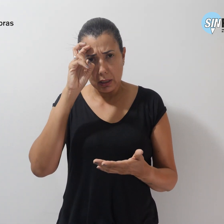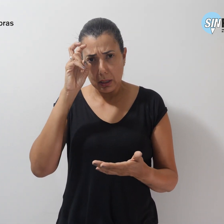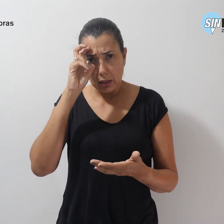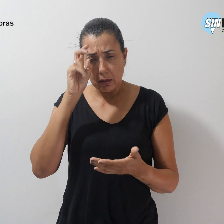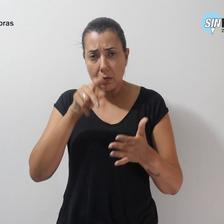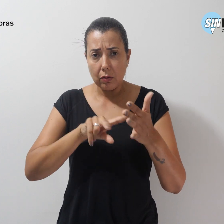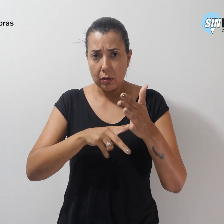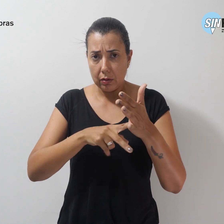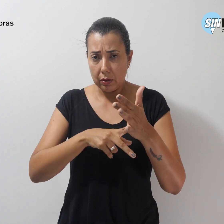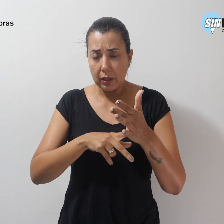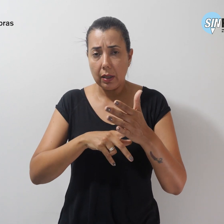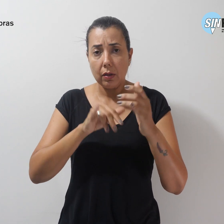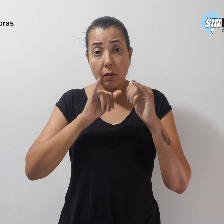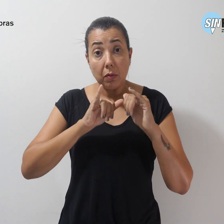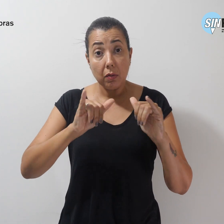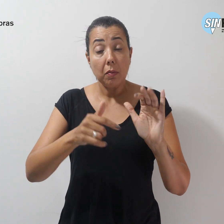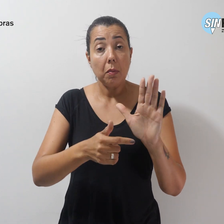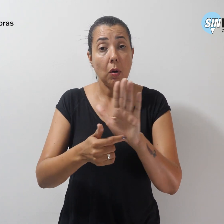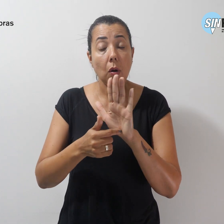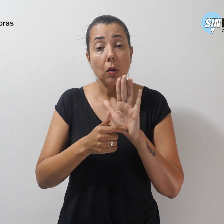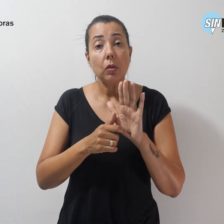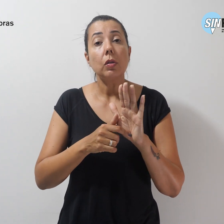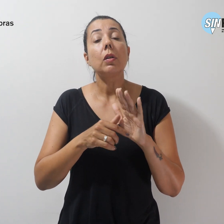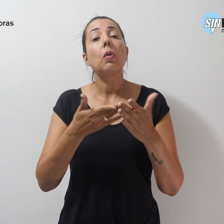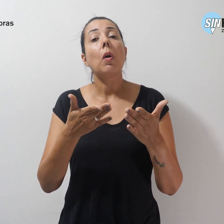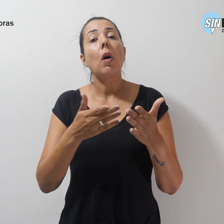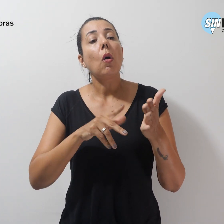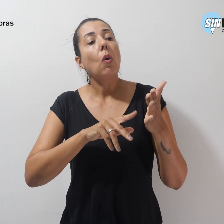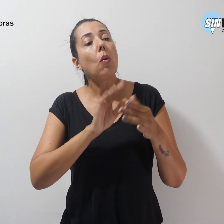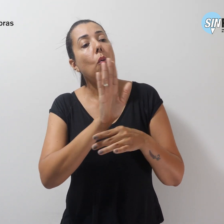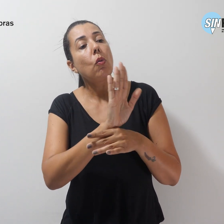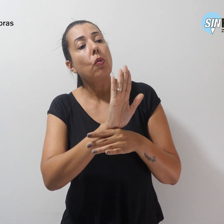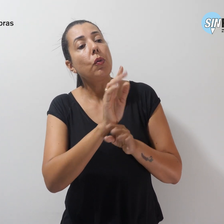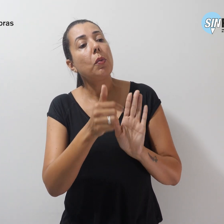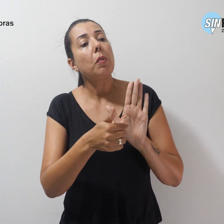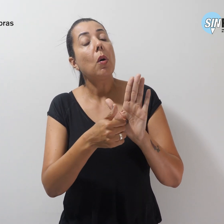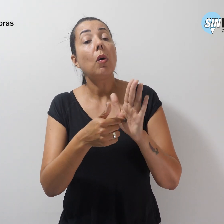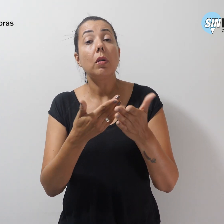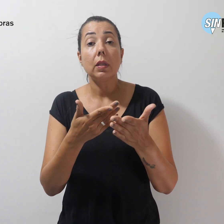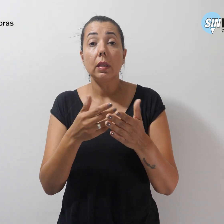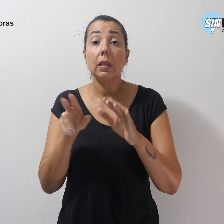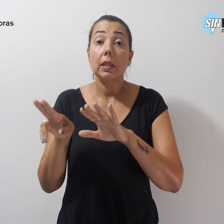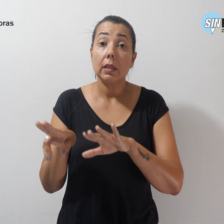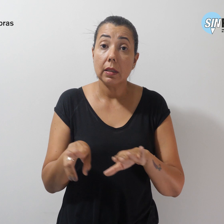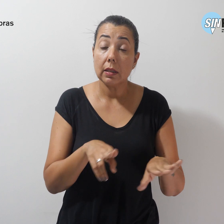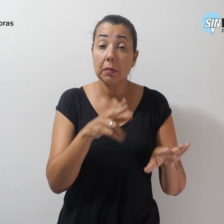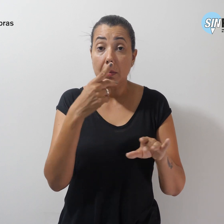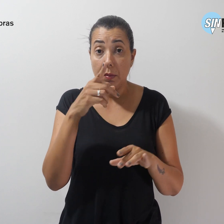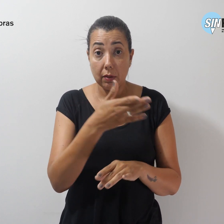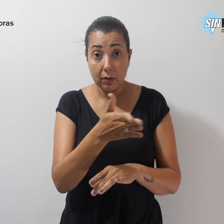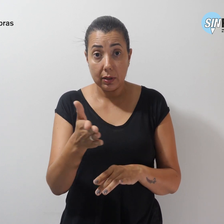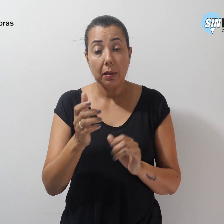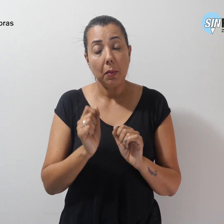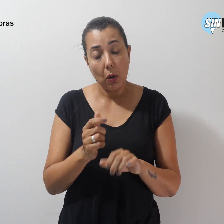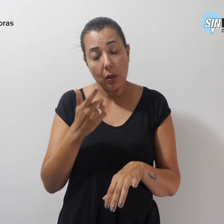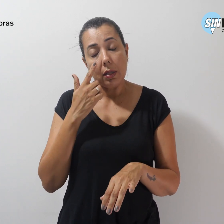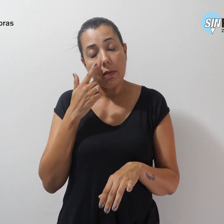publica os filmes que estarão em cartaz no Libertimal. Na semana, para que você possa aproveitar